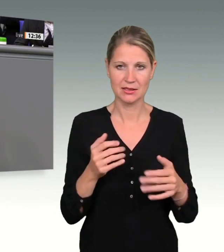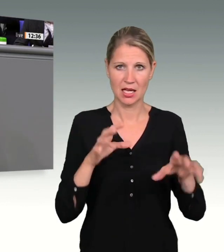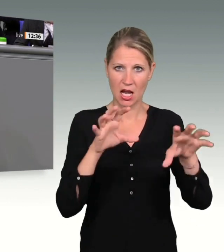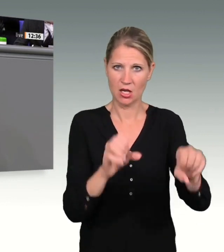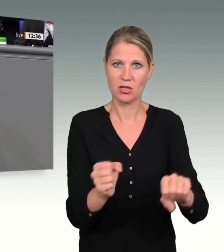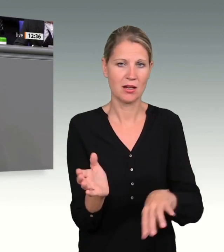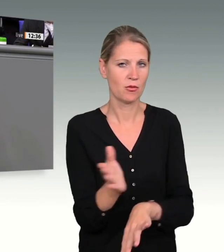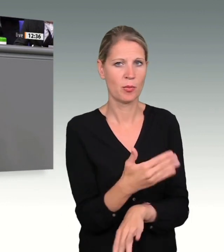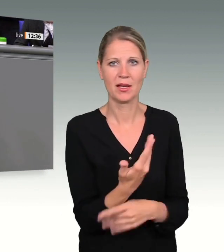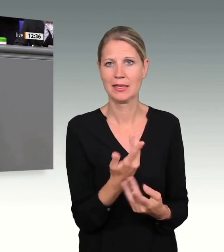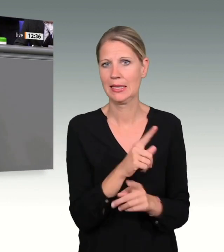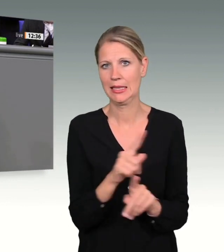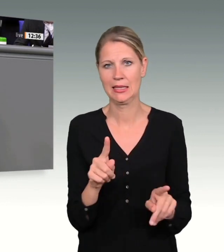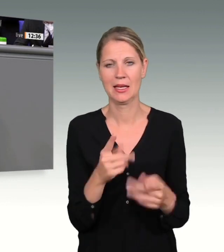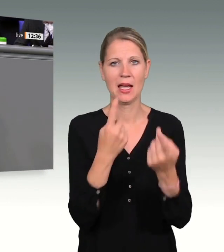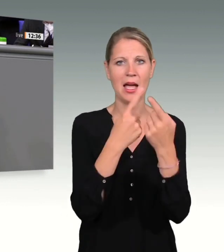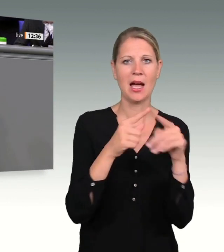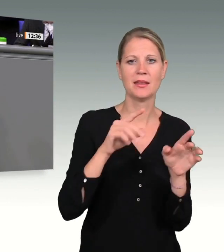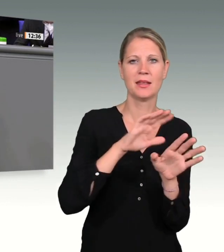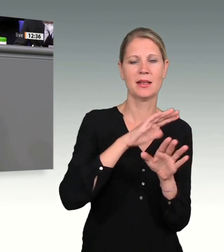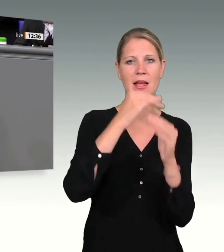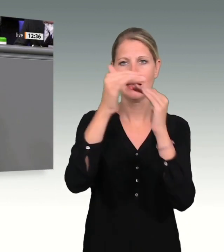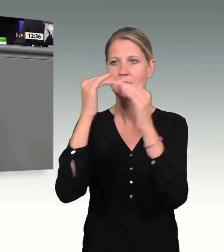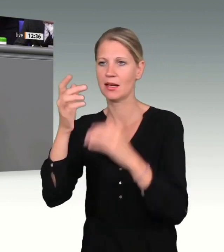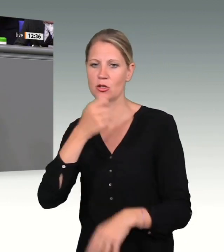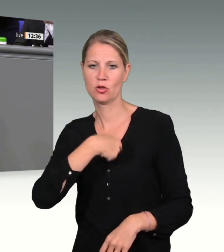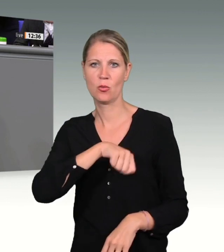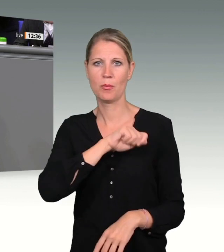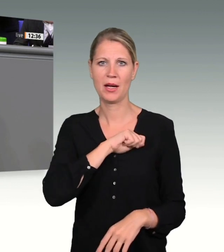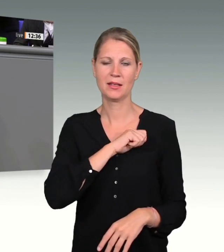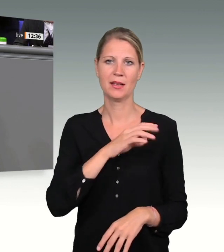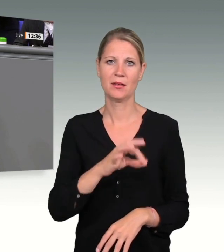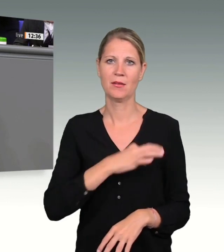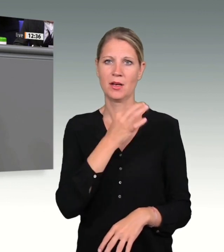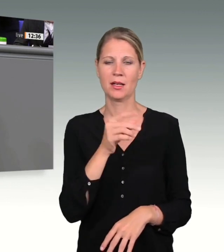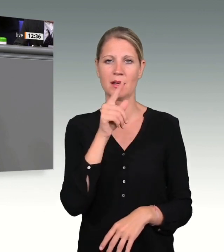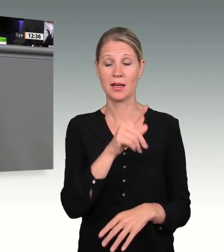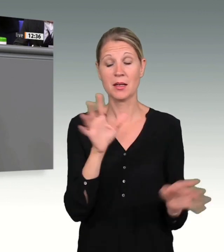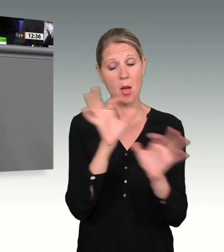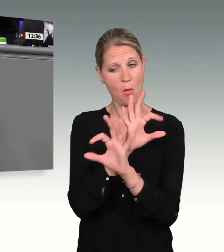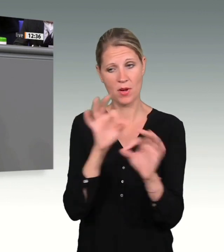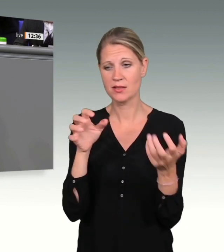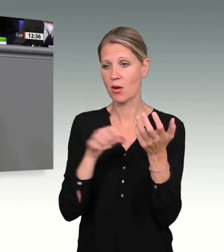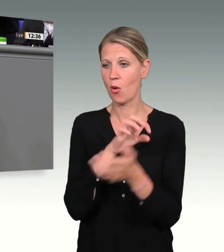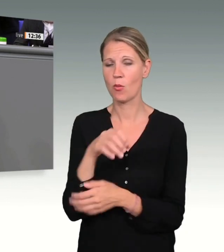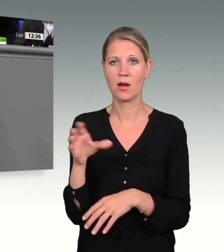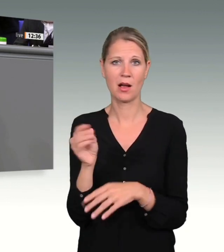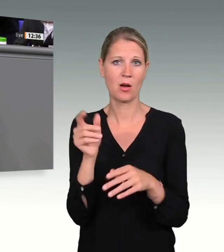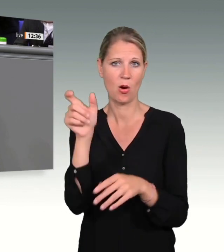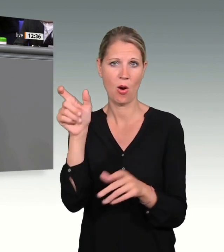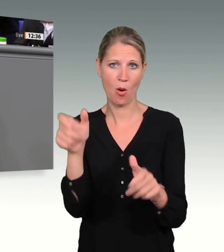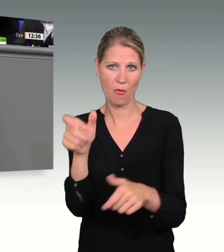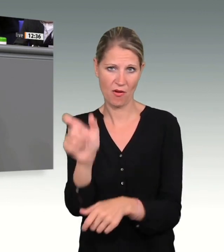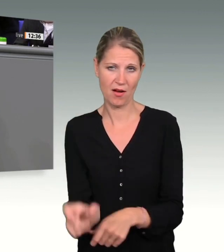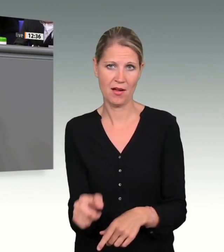Spanien, wie Frankreich, haben einen besseren Umgang mit Opfern. Der 11. März ist der Europäische Gedenktag für Opfer